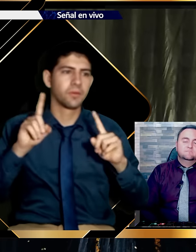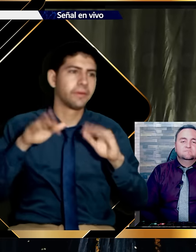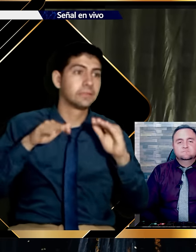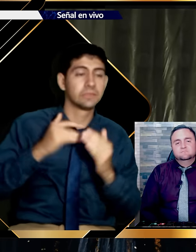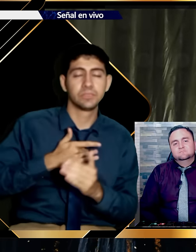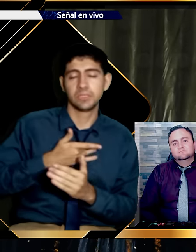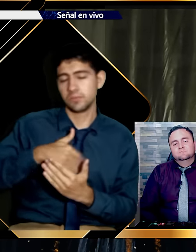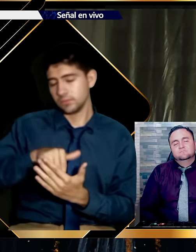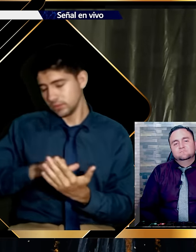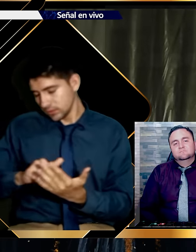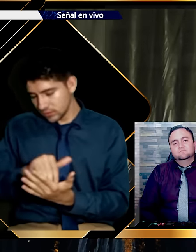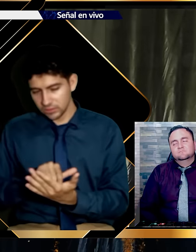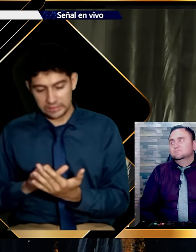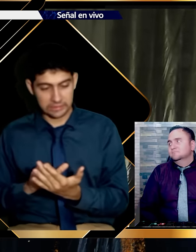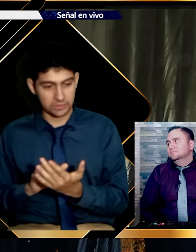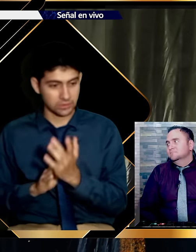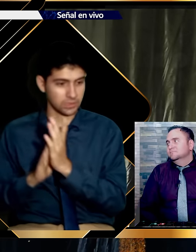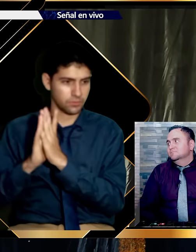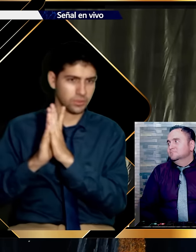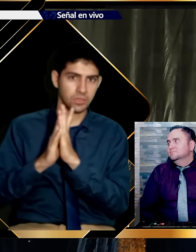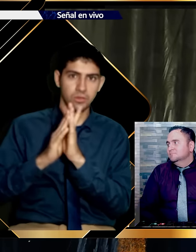Y Mefiboset se sintió abandonado.